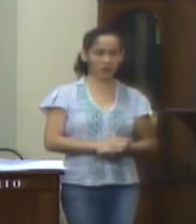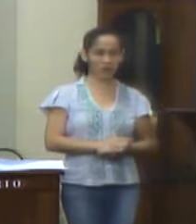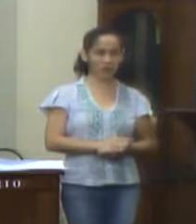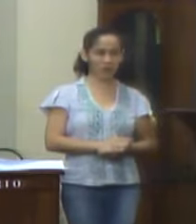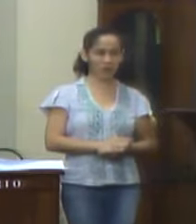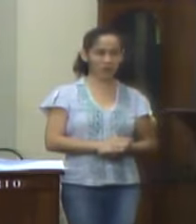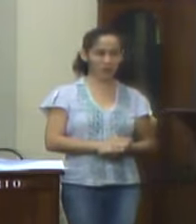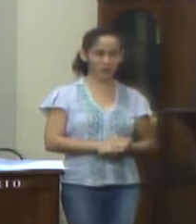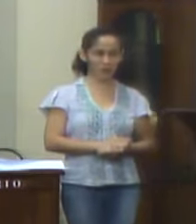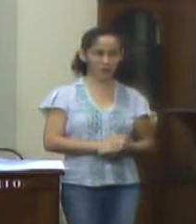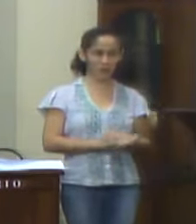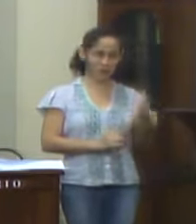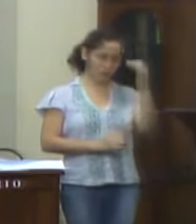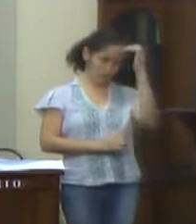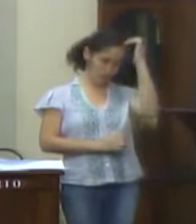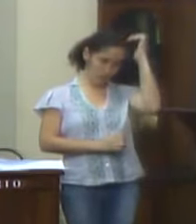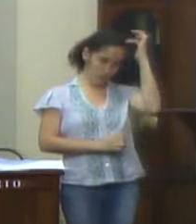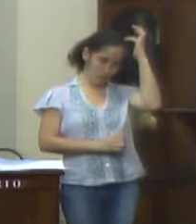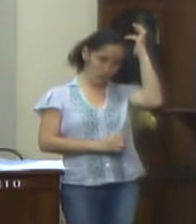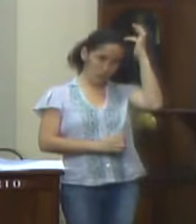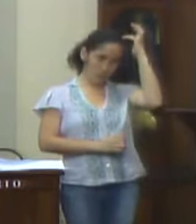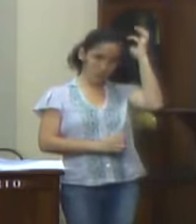3 e assim a gente vai fazer.